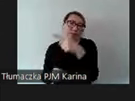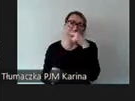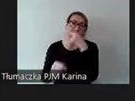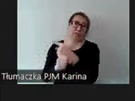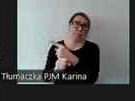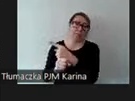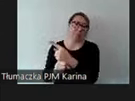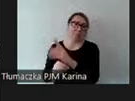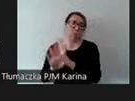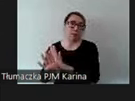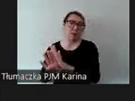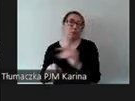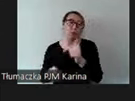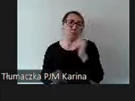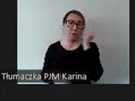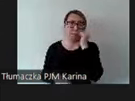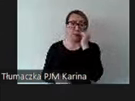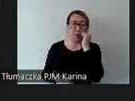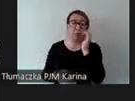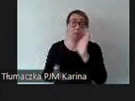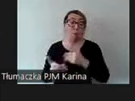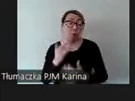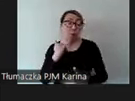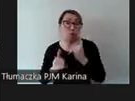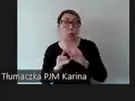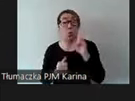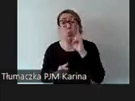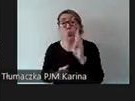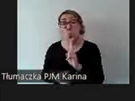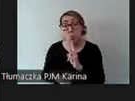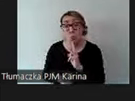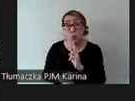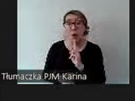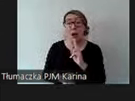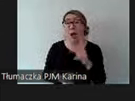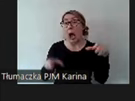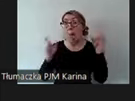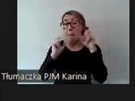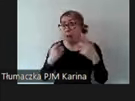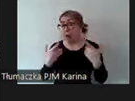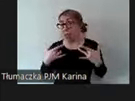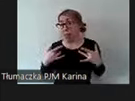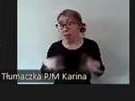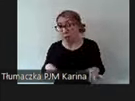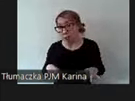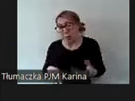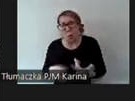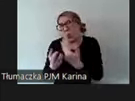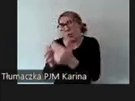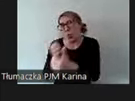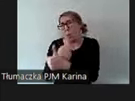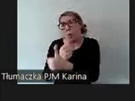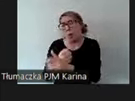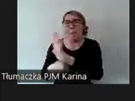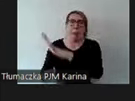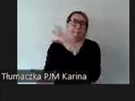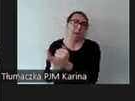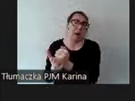i o tym należy pamiętać, że jeżeli osoba głucha nie chce nosić aparatu słuchowego z różnych powodów, to ma do tego